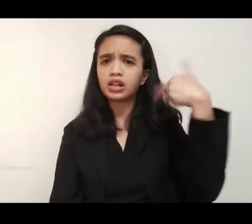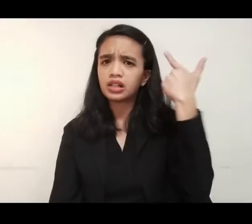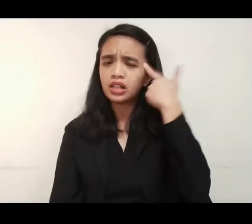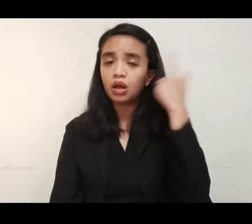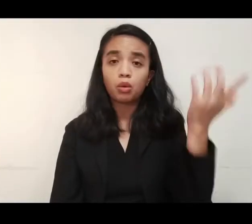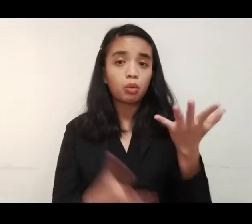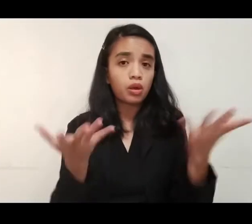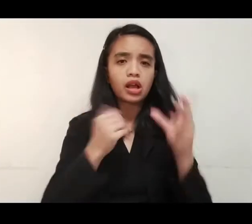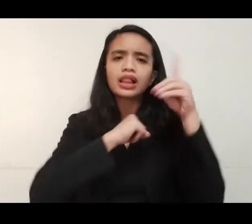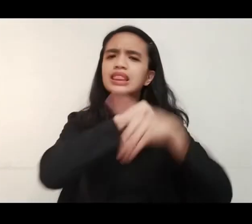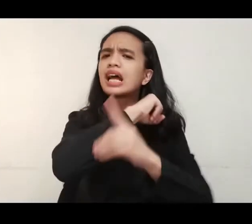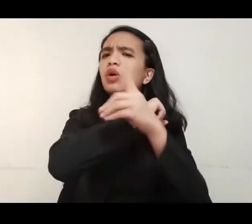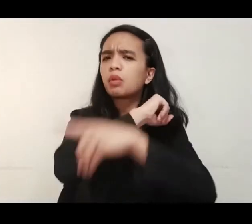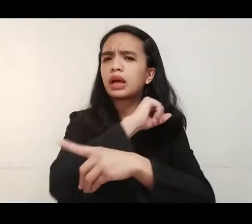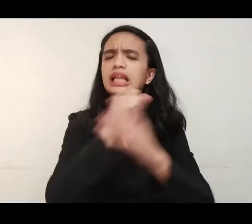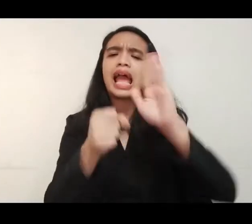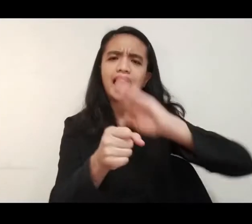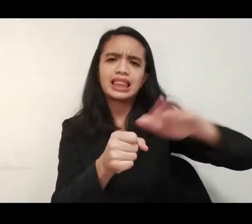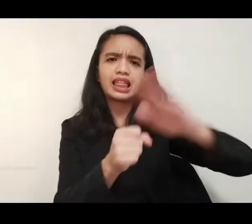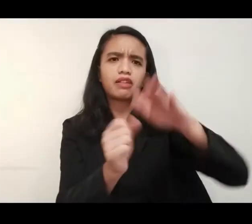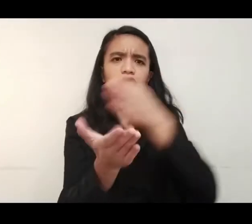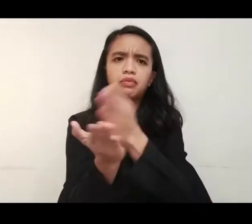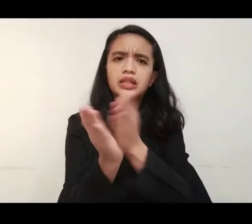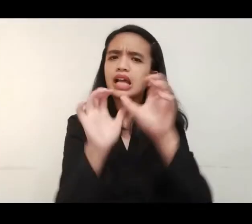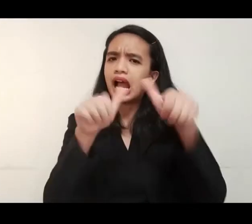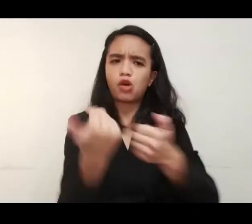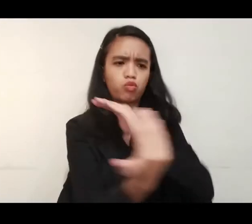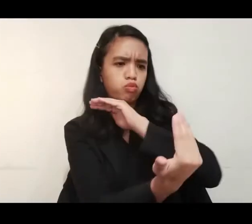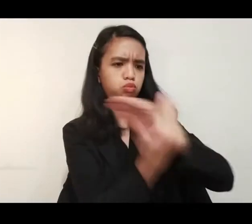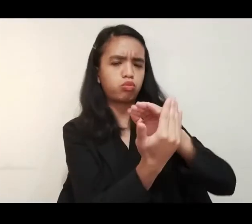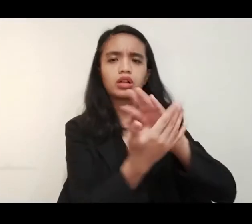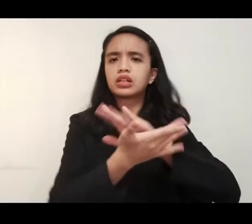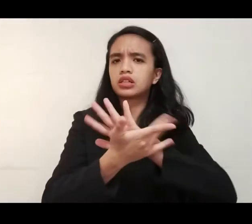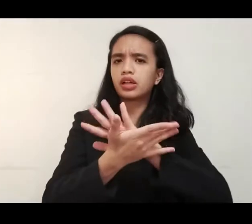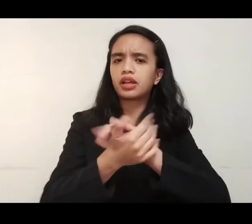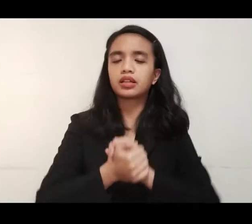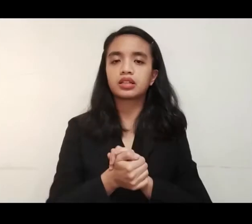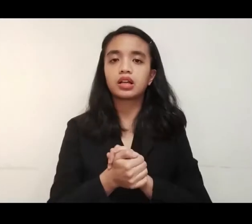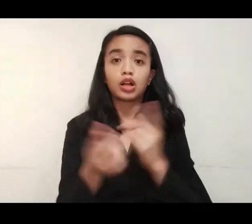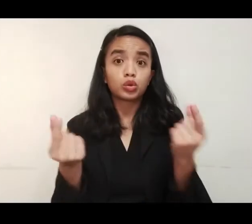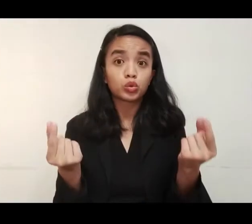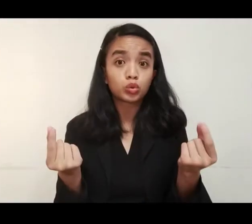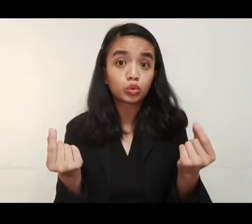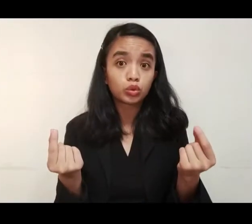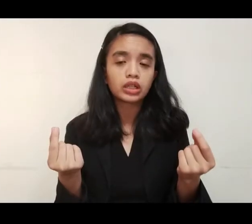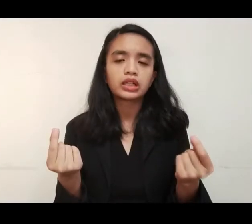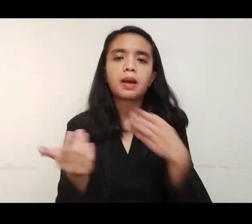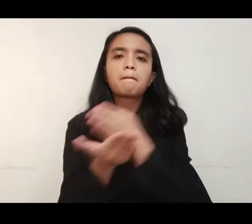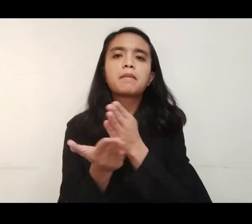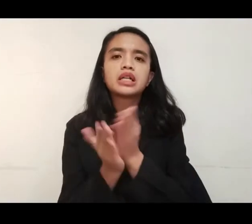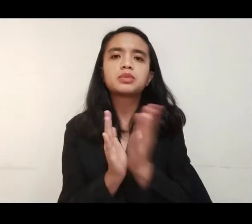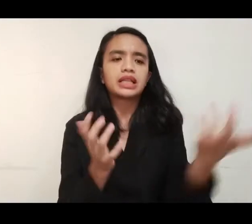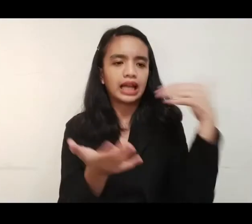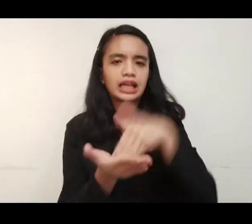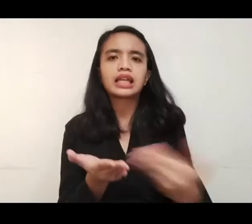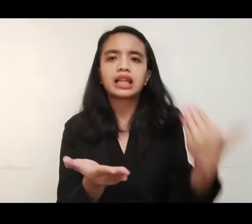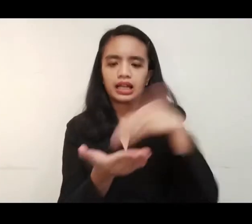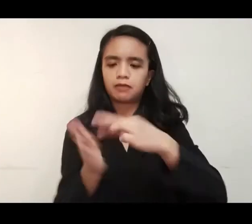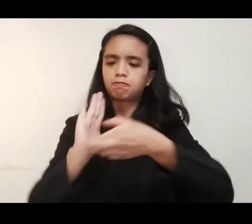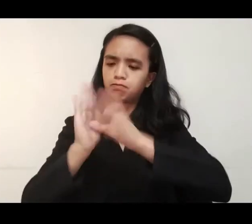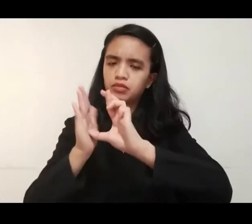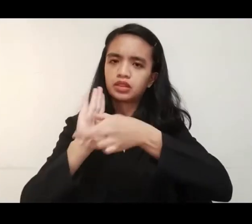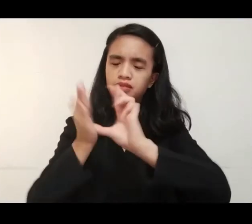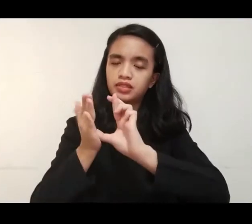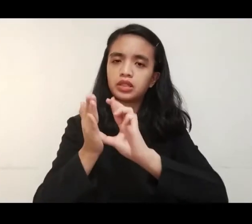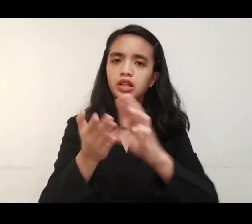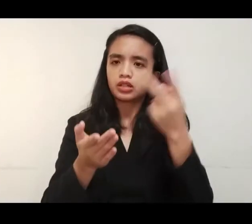Tiniyak ng lokal na pamahalaan ng Dagupan City na sapat ang pondo para labanan ng COVID-19. Magsasagawa rin ng budget